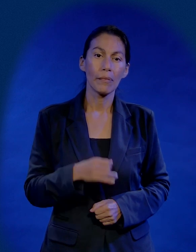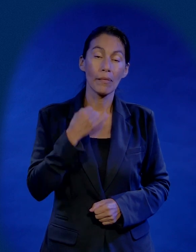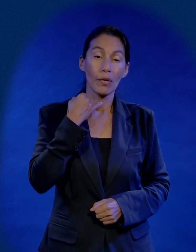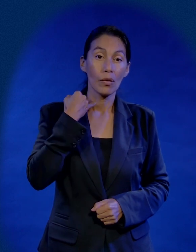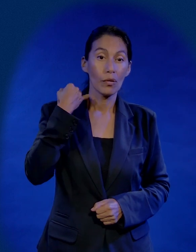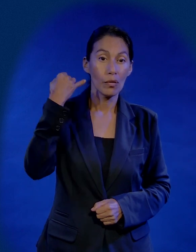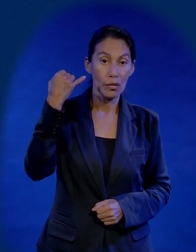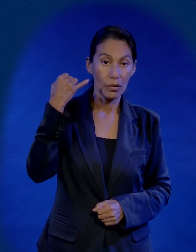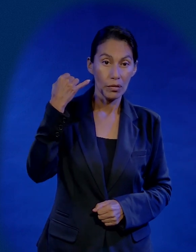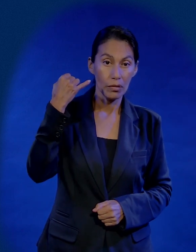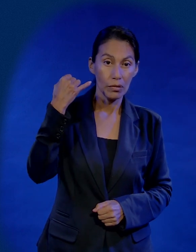Judas era